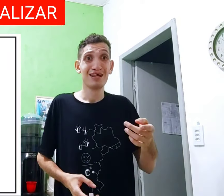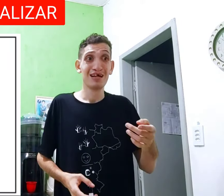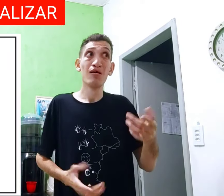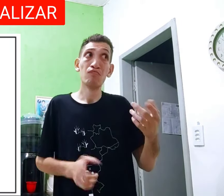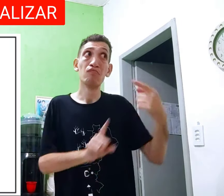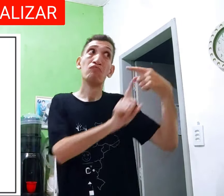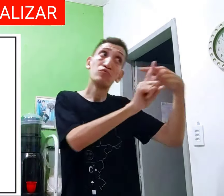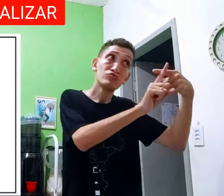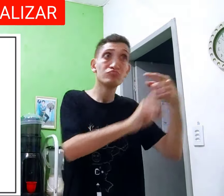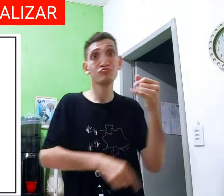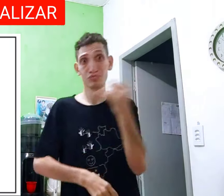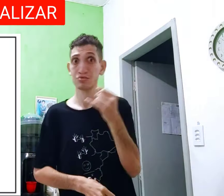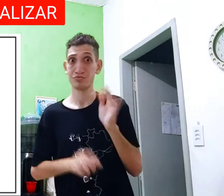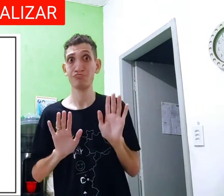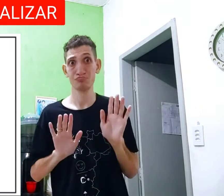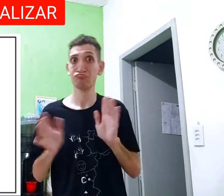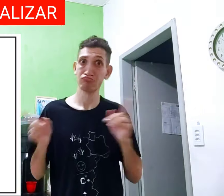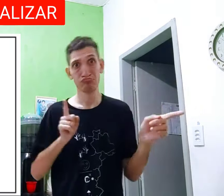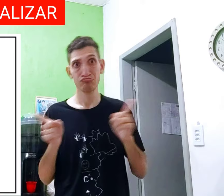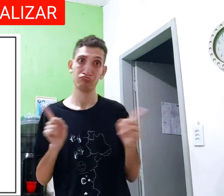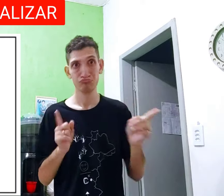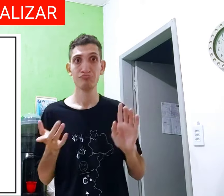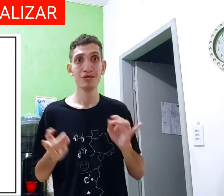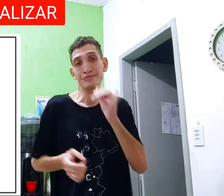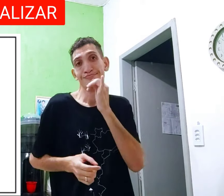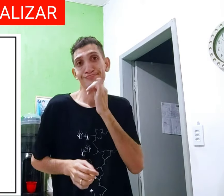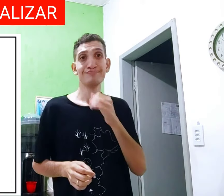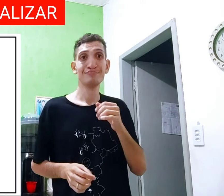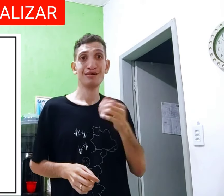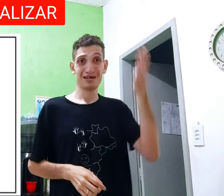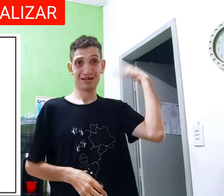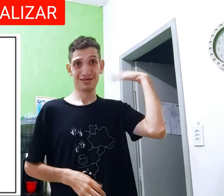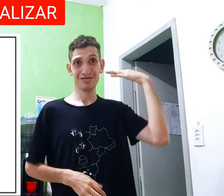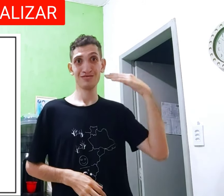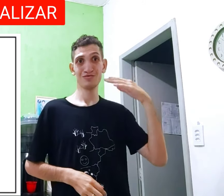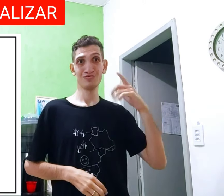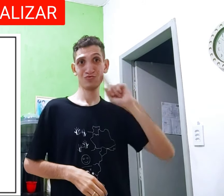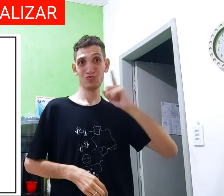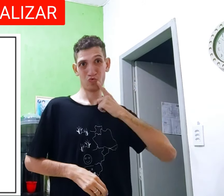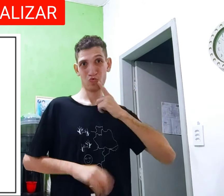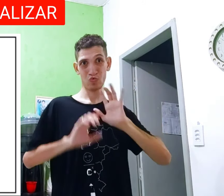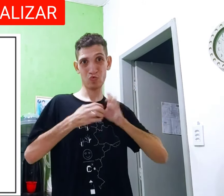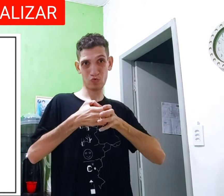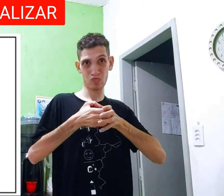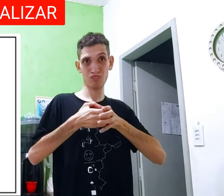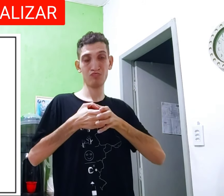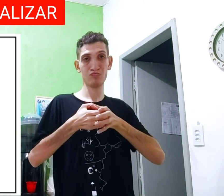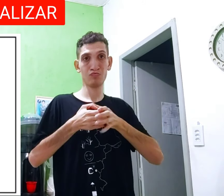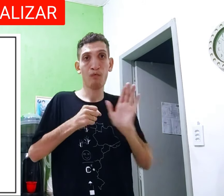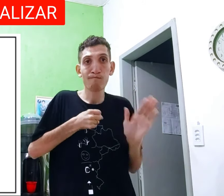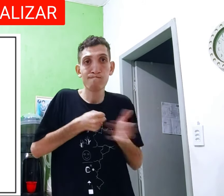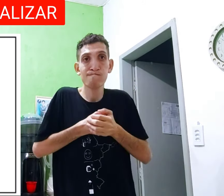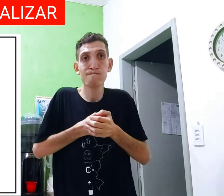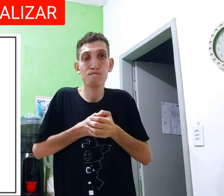conectar essa regra, por exemplo, se é positivo e negativo, os dois, antes, surdo, grupo,